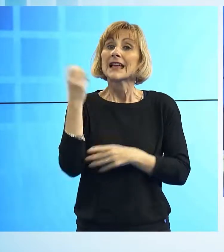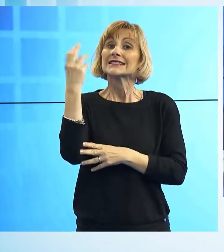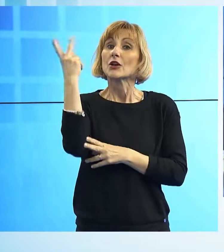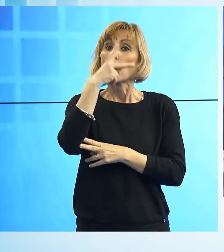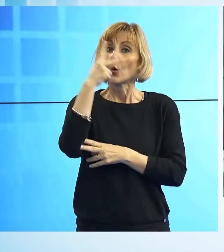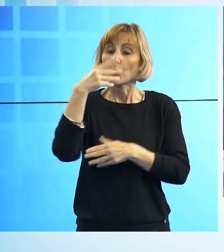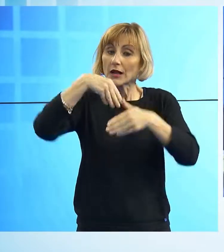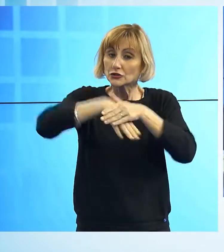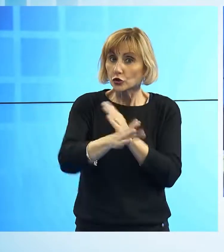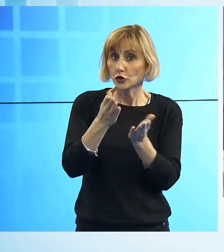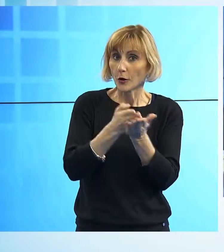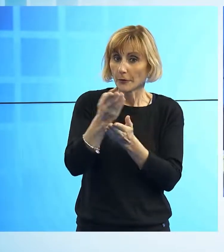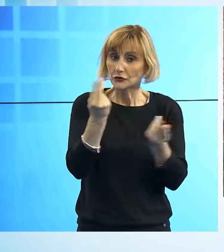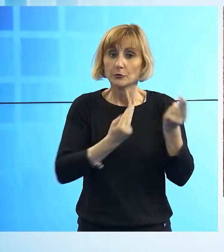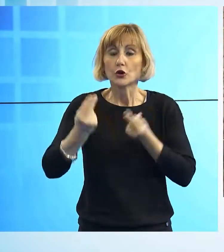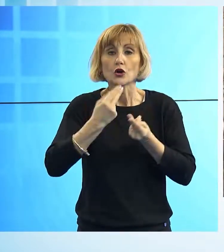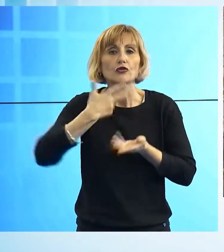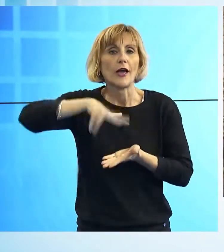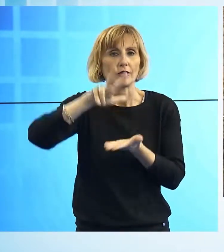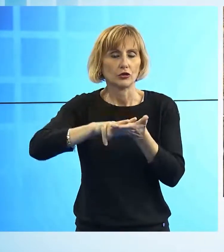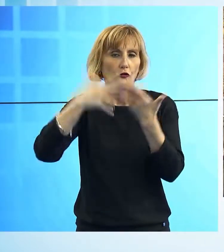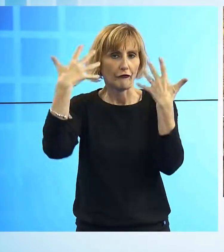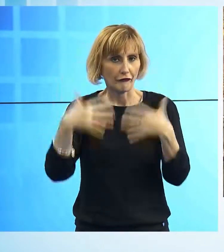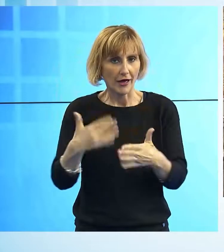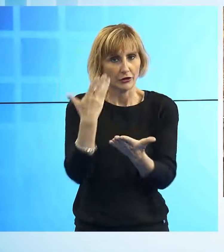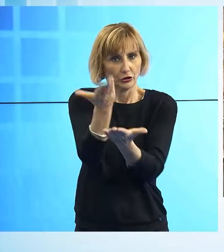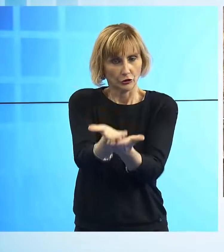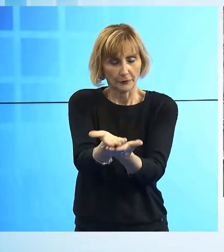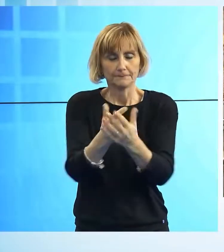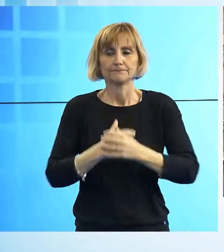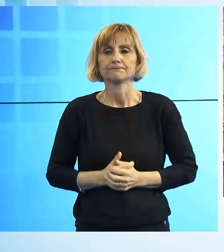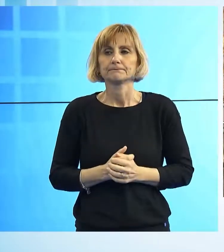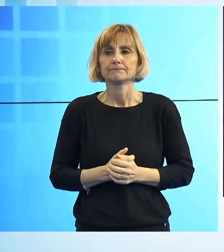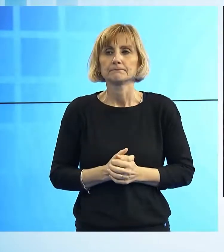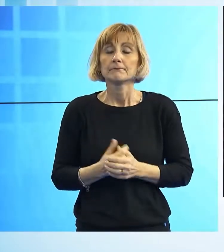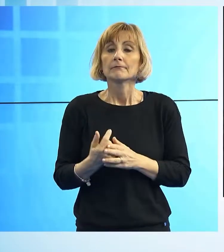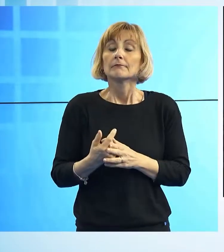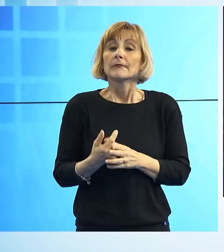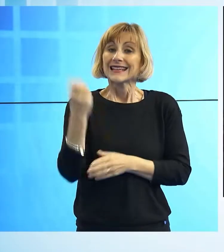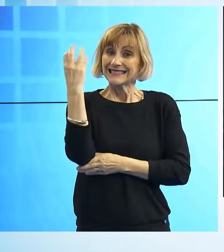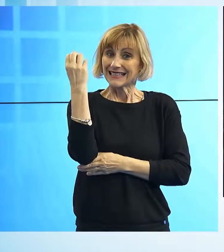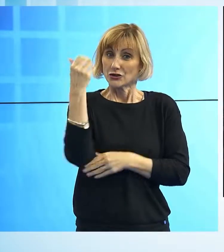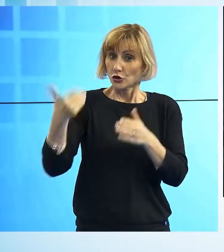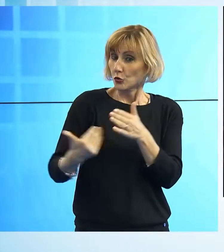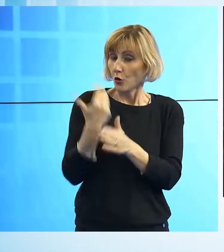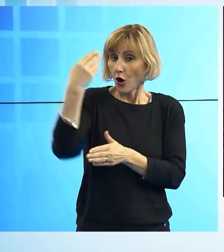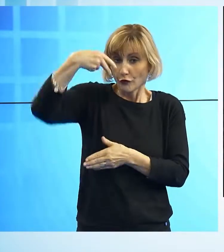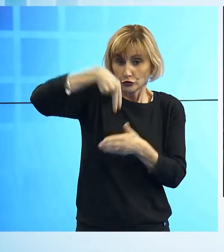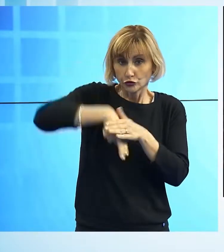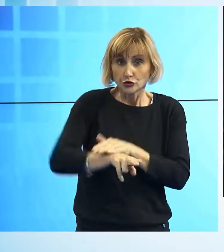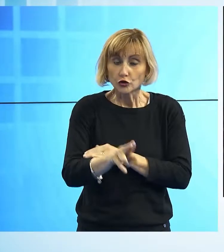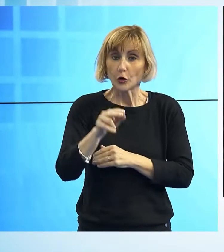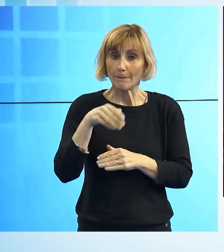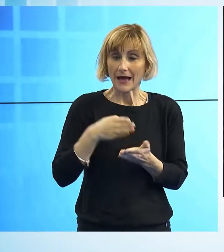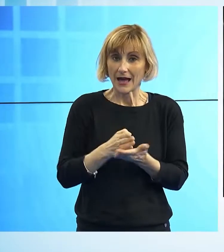il progetto esecutivo. È pronto il progetto esecutivo per la realizzazione del tanto atteso sottopassaggio in piazzale